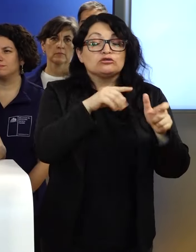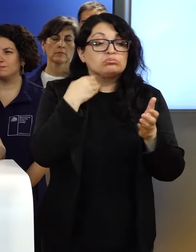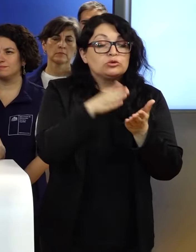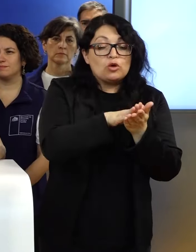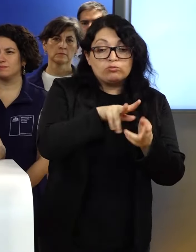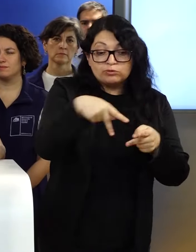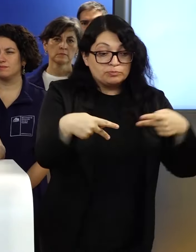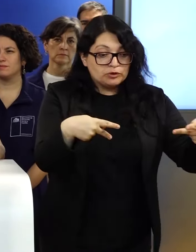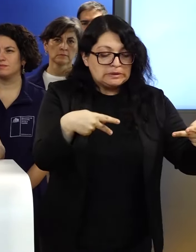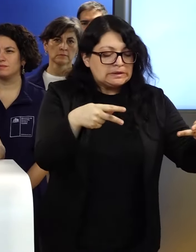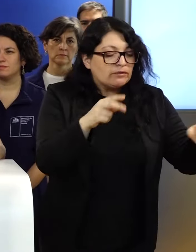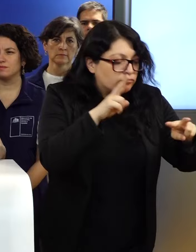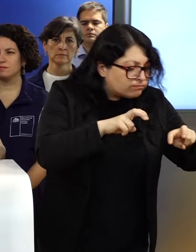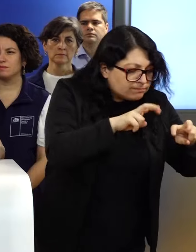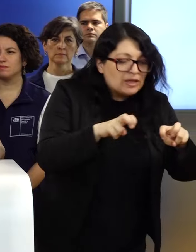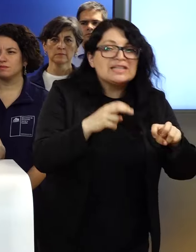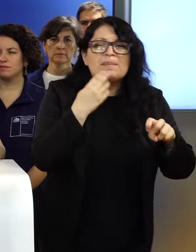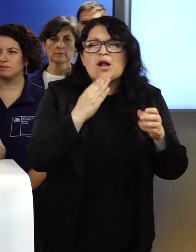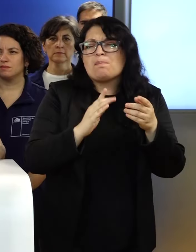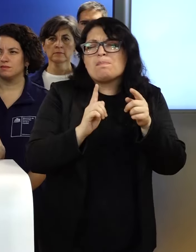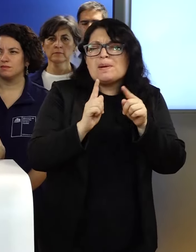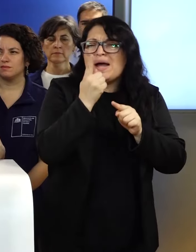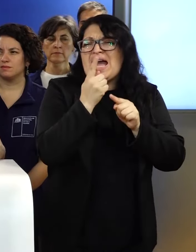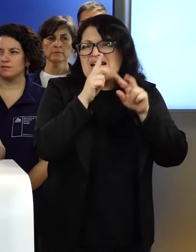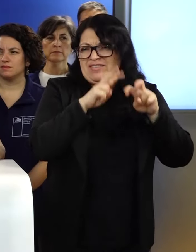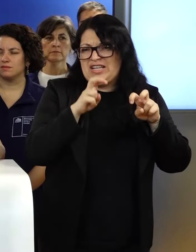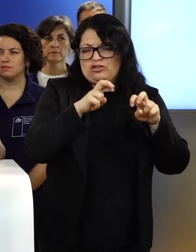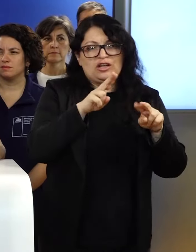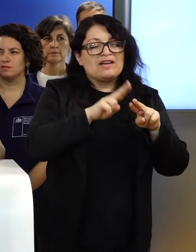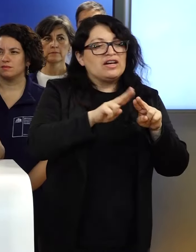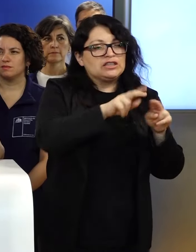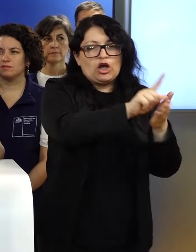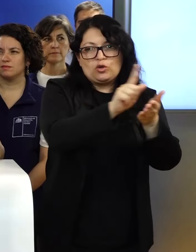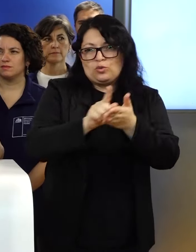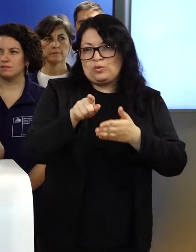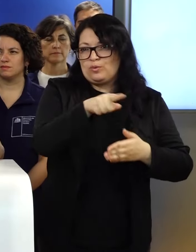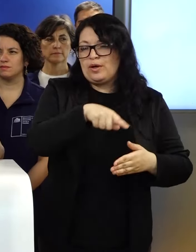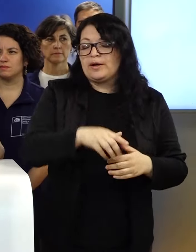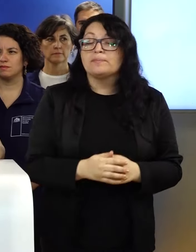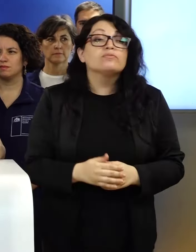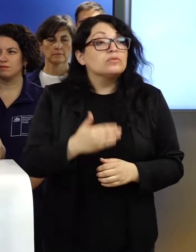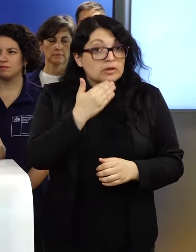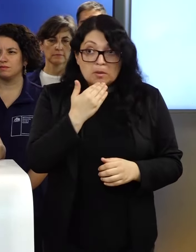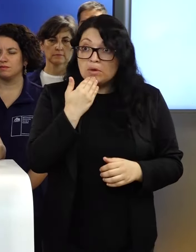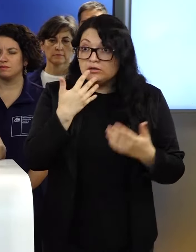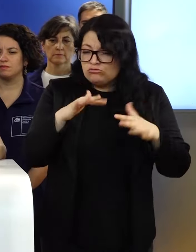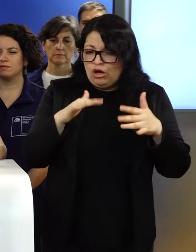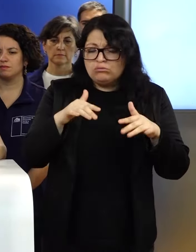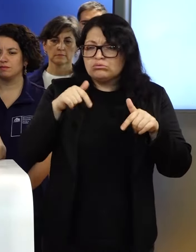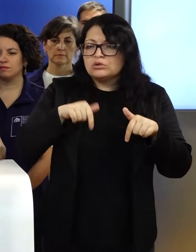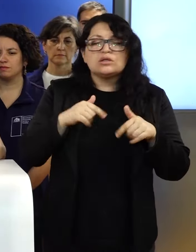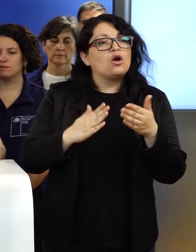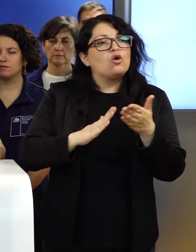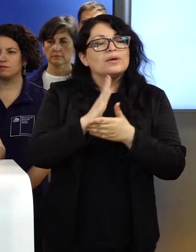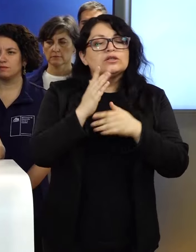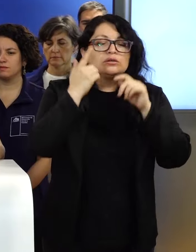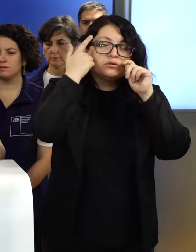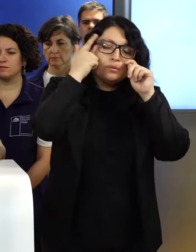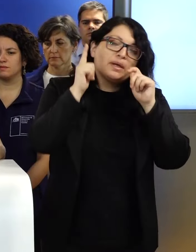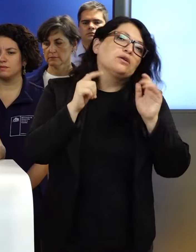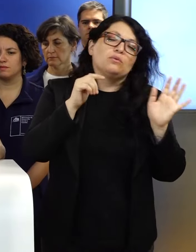y de las primeras diligencias investigativas que se hacen en estos lugares. Va a empezar también, ya empezó en el día de hoy, pero